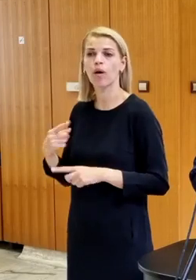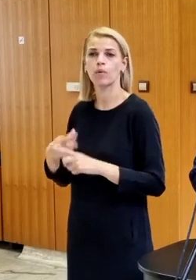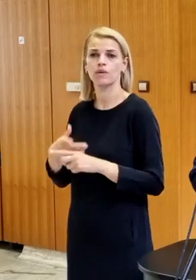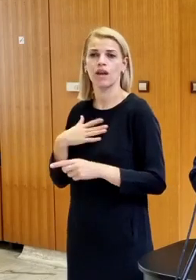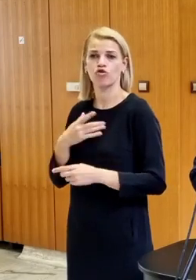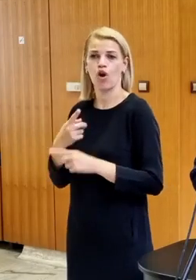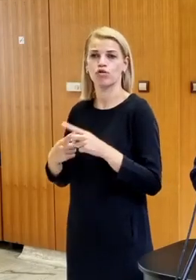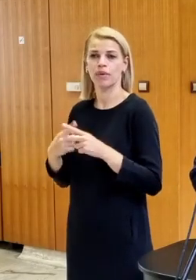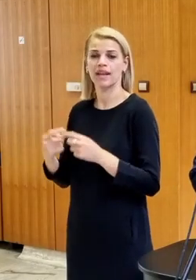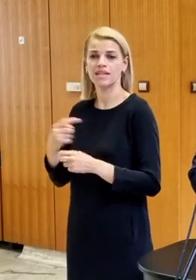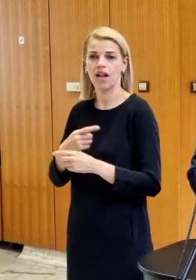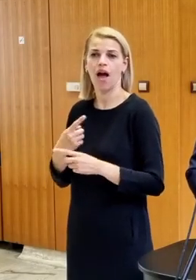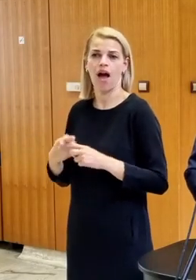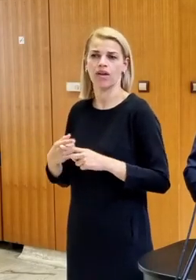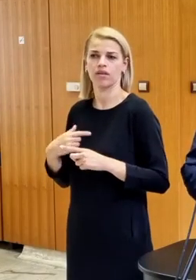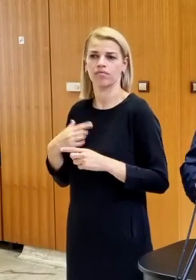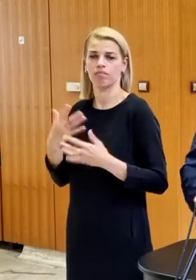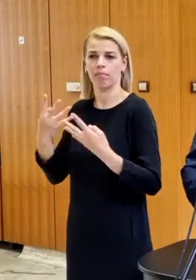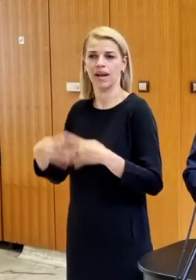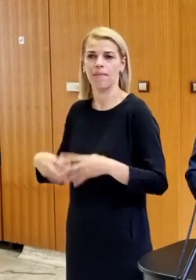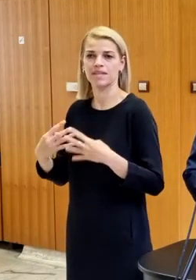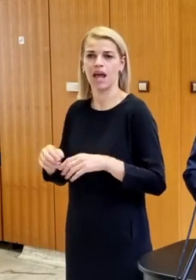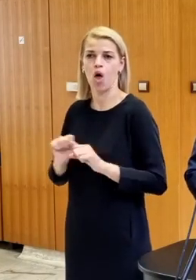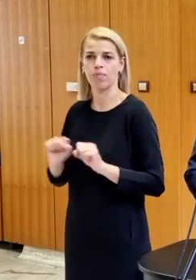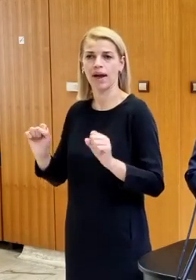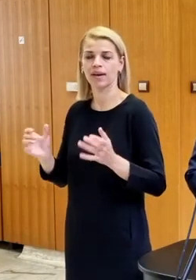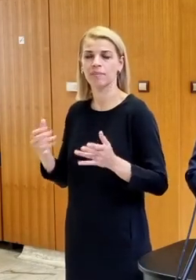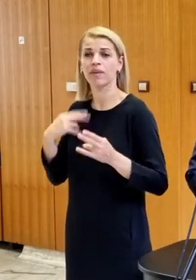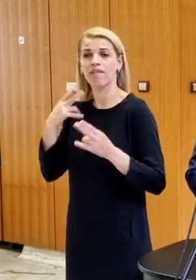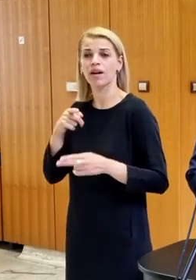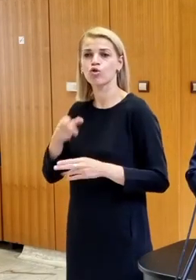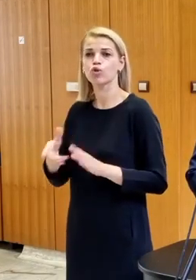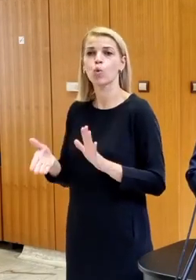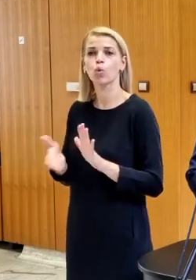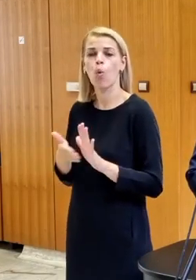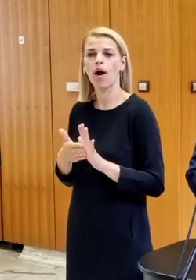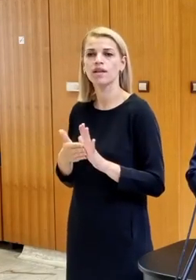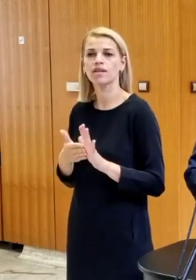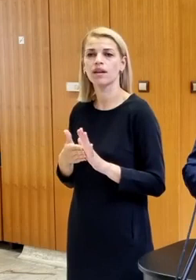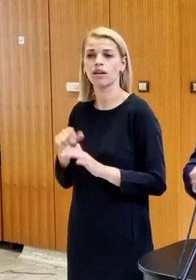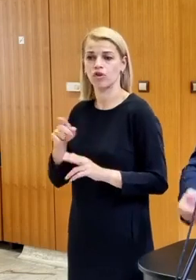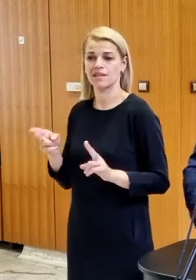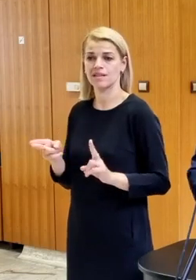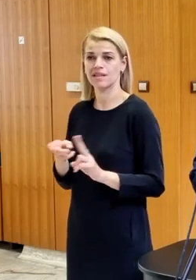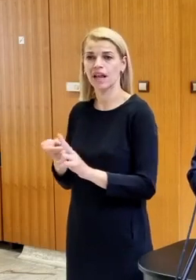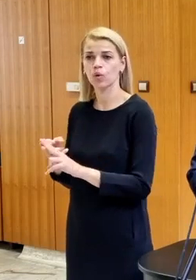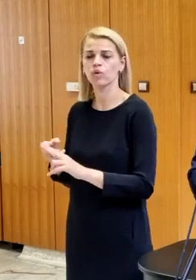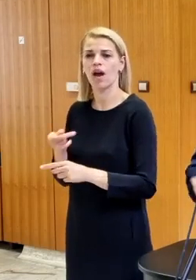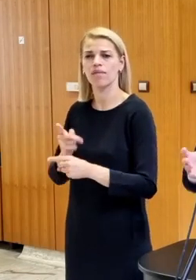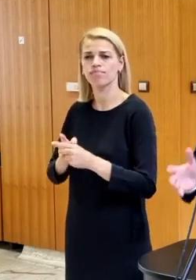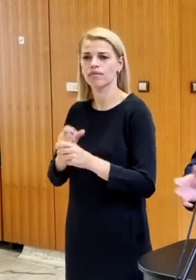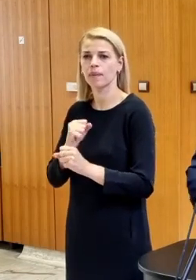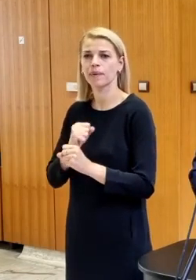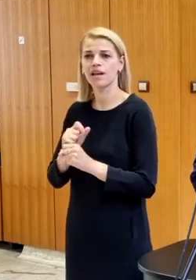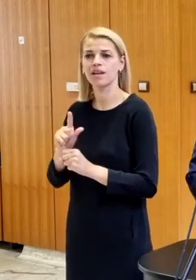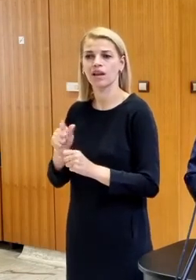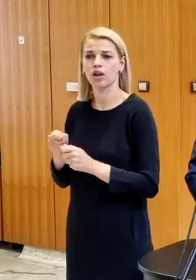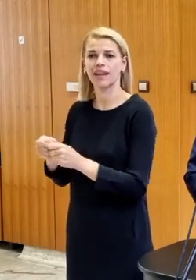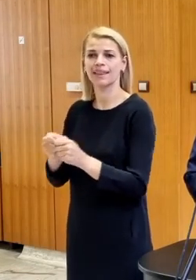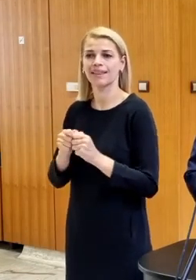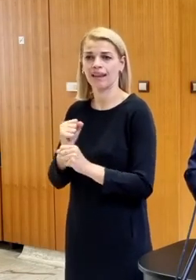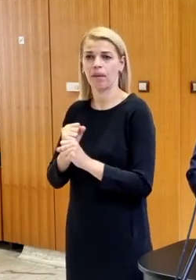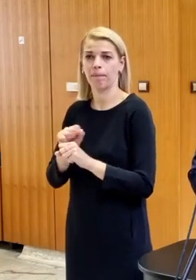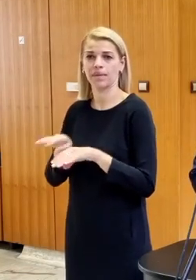naše ozbrojené síly a aj pre naš obranný priemysel. Takže verím tomu, že to sú dôkazy toho, že tie stretnutia, tá intenzívna práca, ktorú robí celý tým na